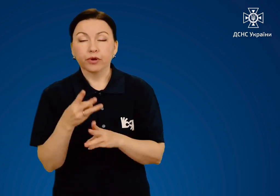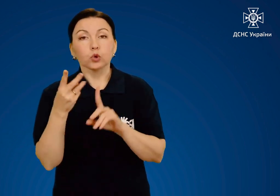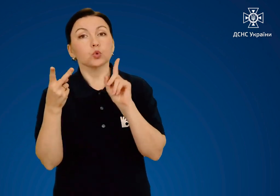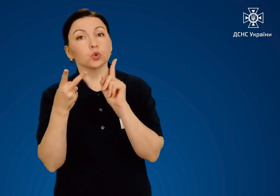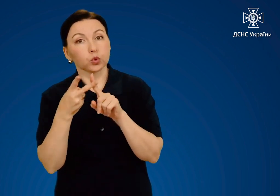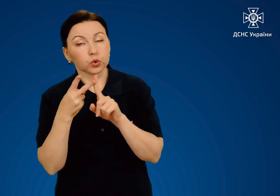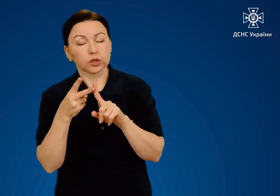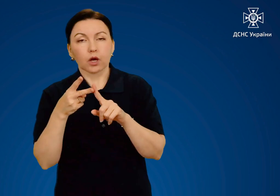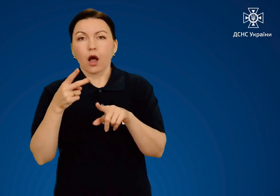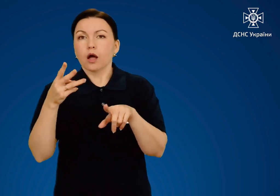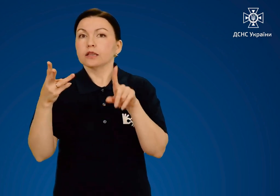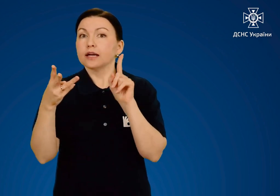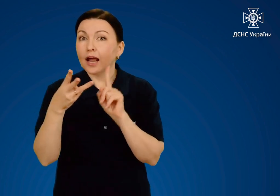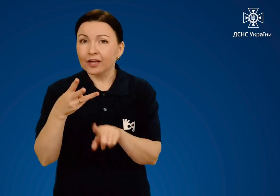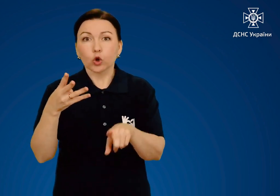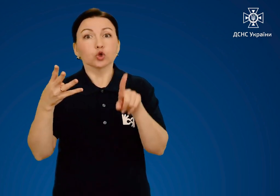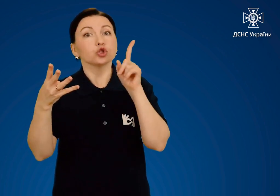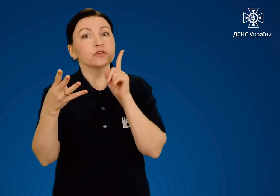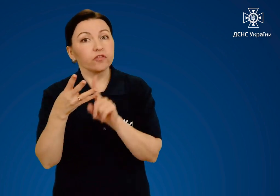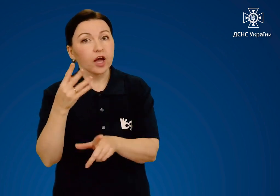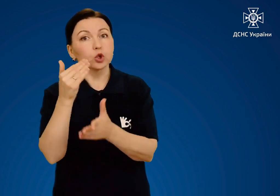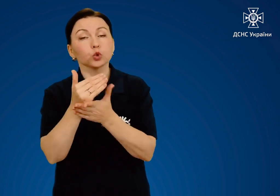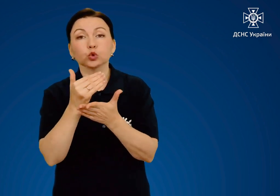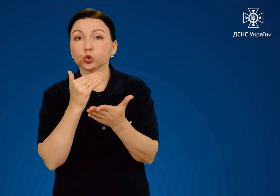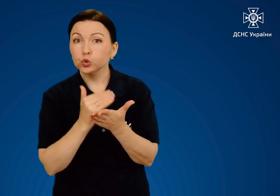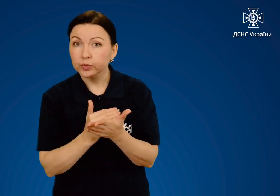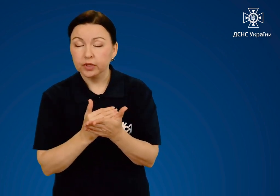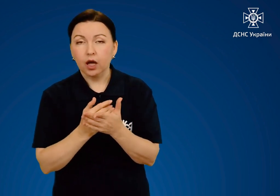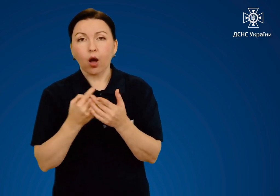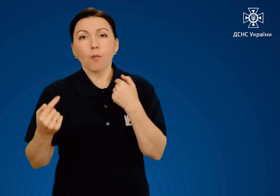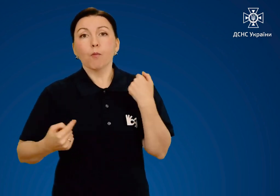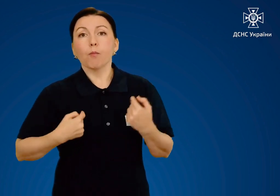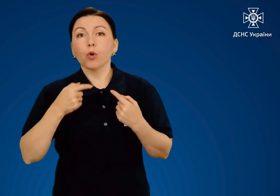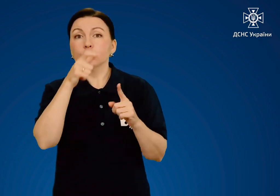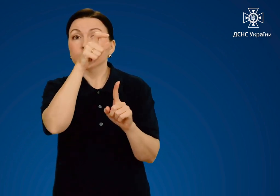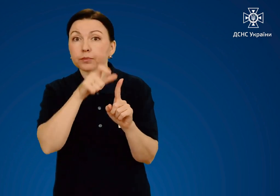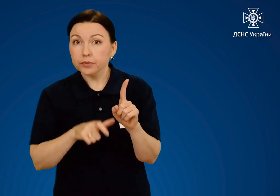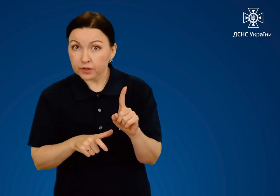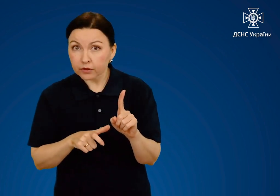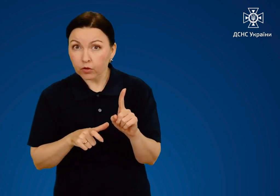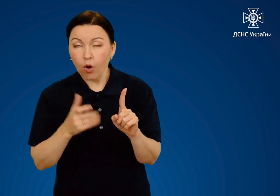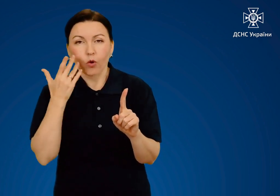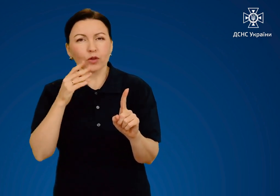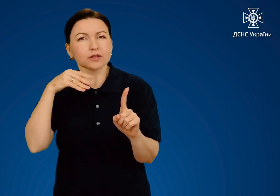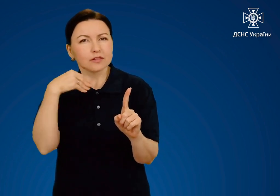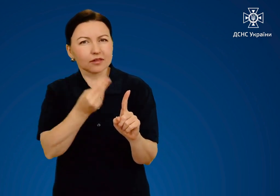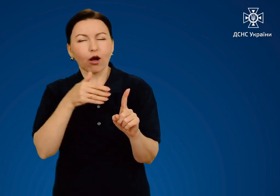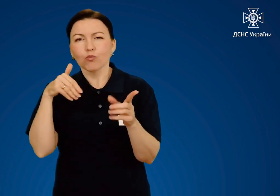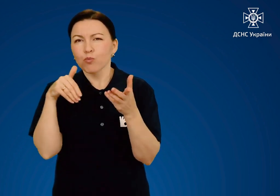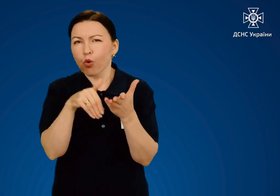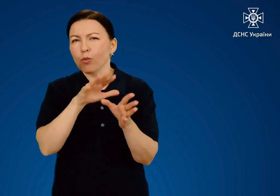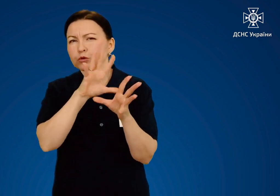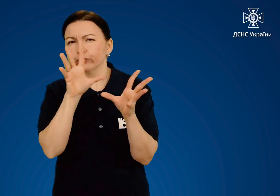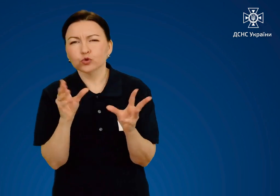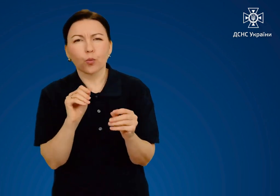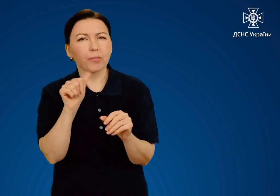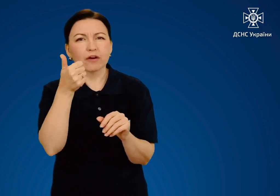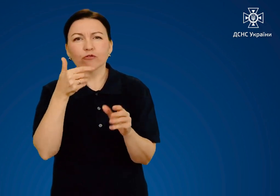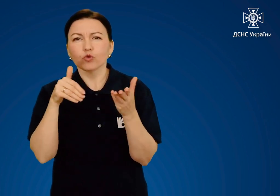опіках другого, а тим паче третього-четвертого ступенів, потерпілого після надання йому першої